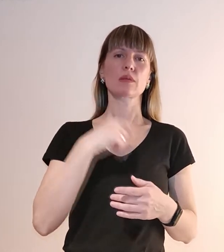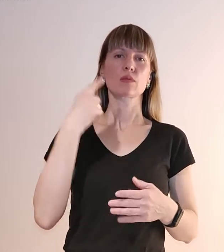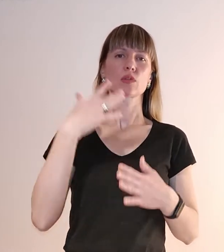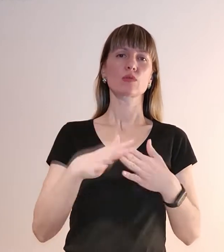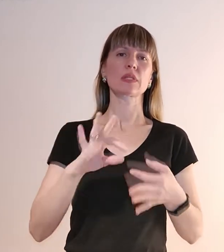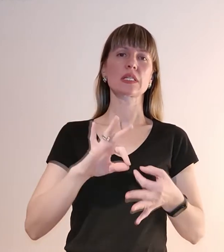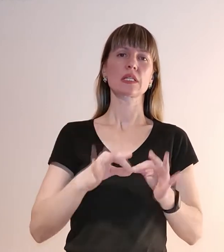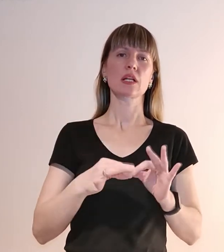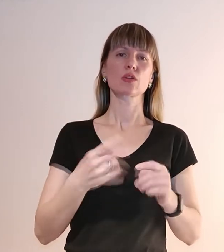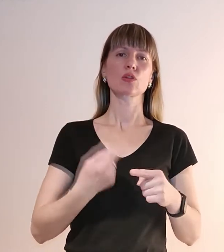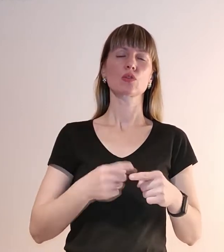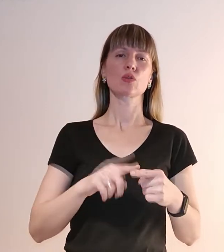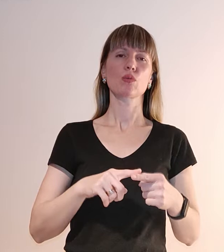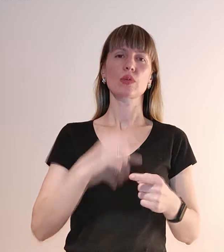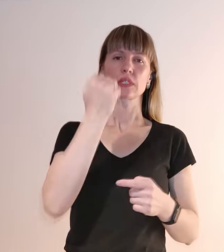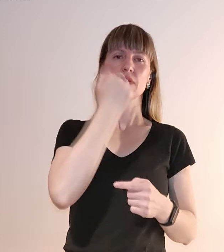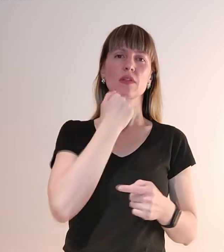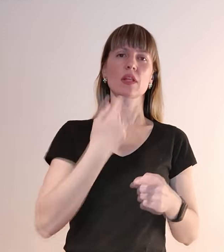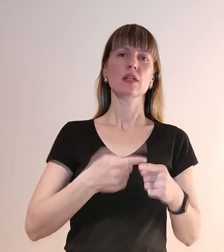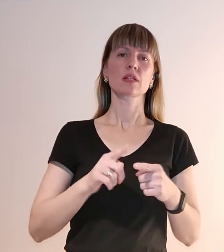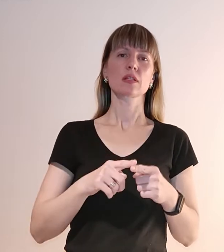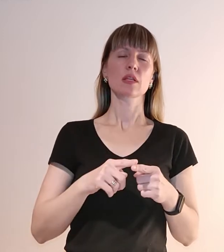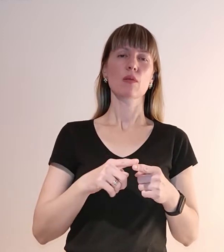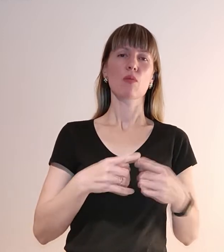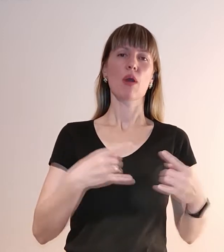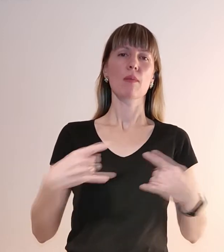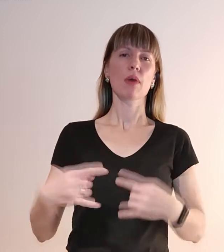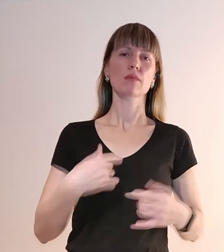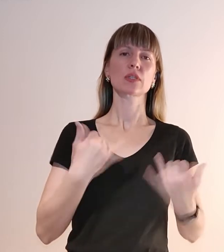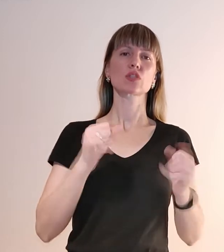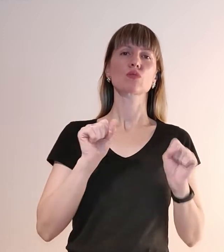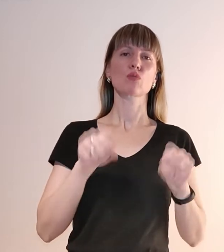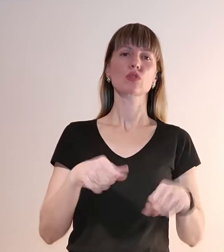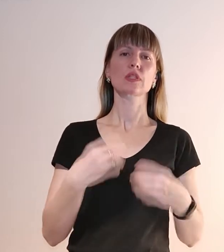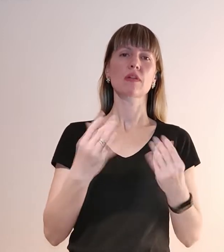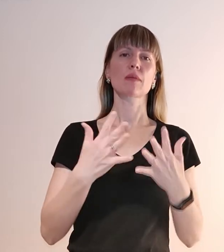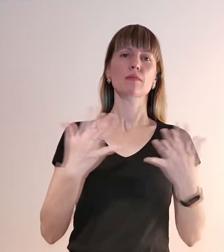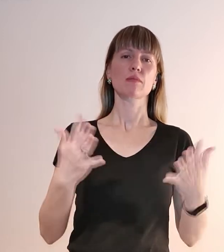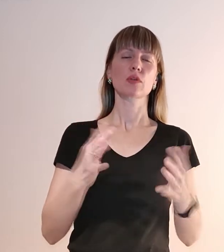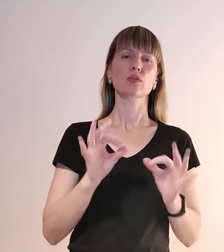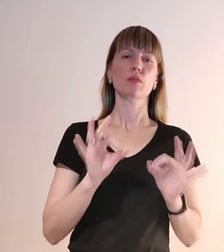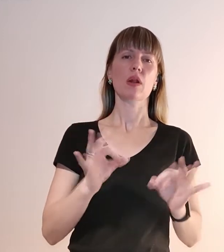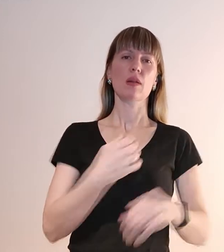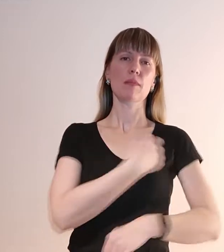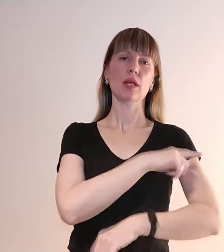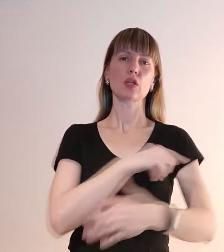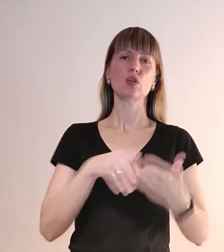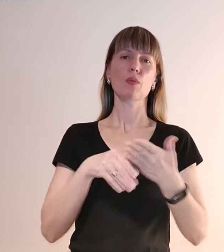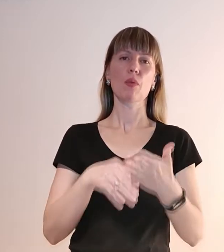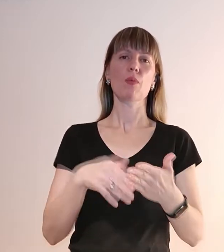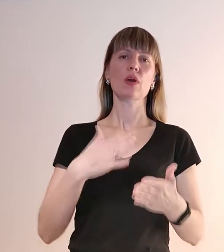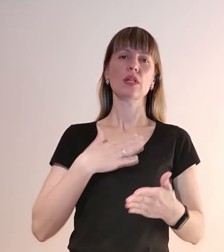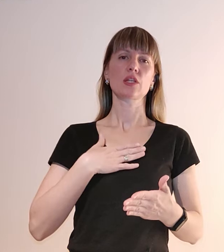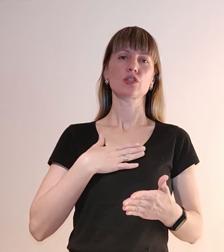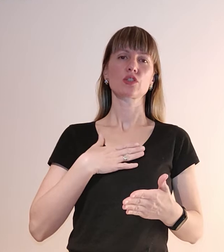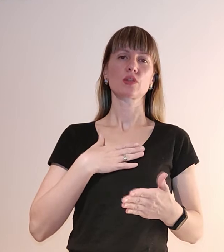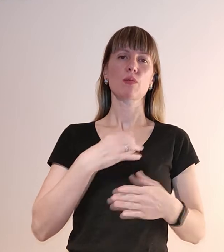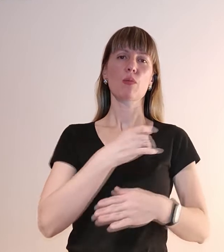складно. Тому, завдяки оцьому апарату, ми тепер зможемо надавати більше кваліфіковану медичну допомогу нашим пораненим і